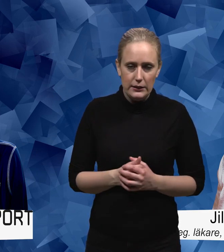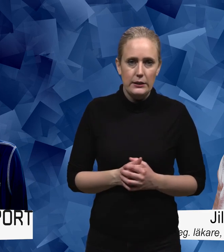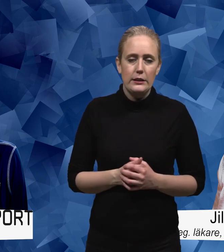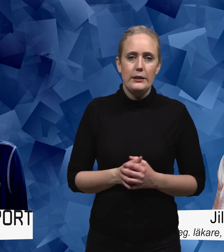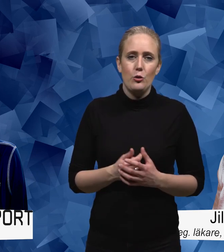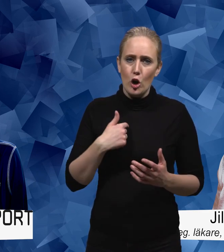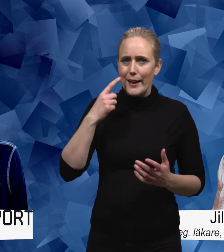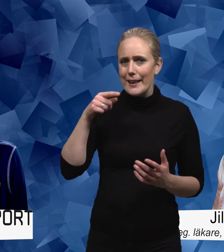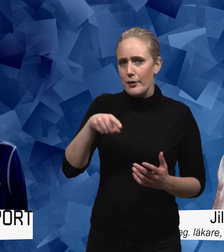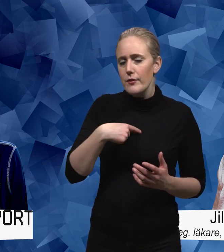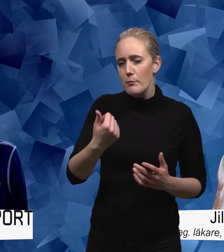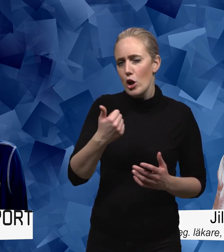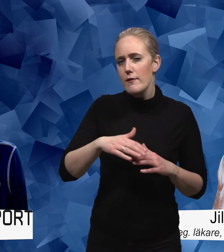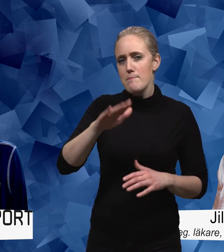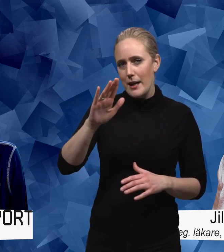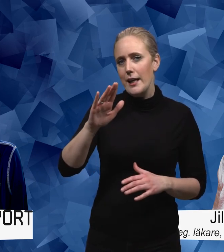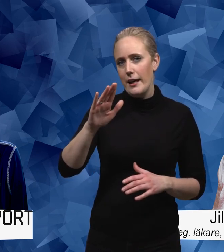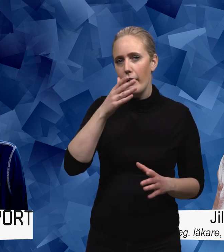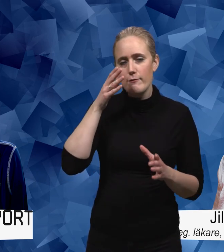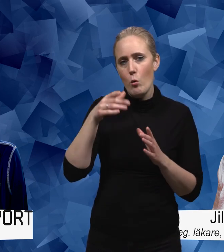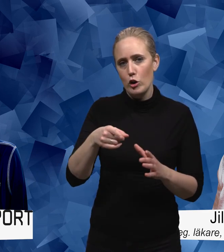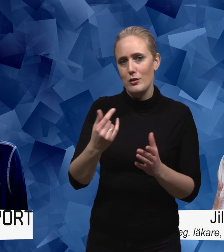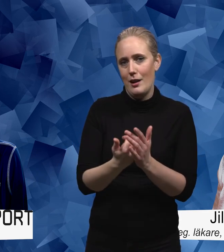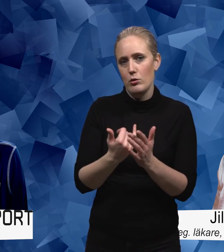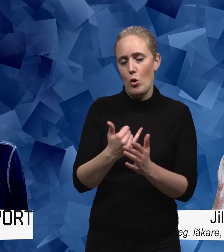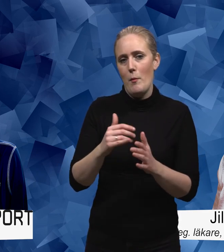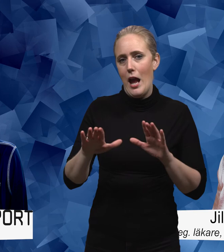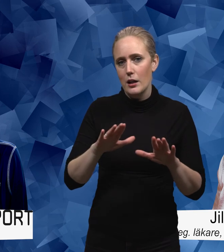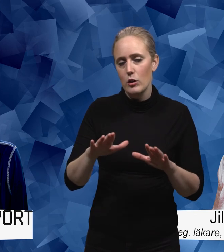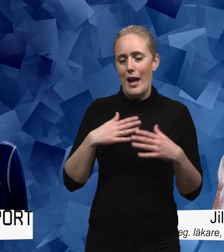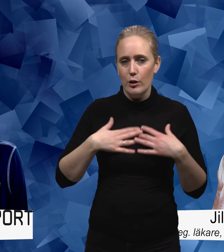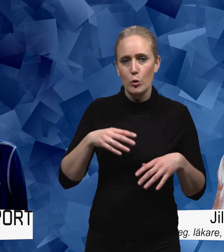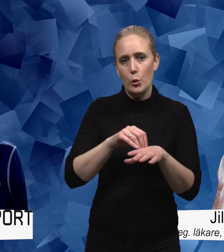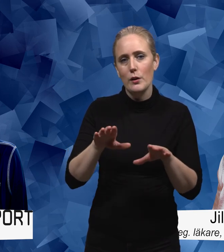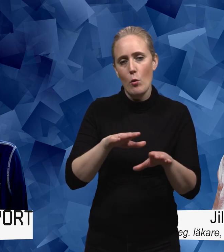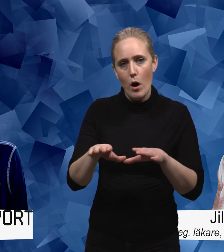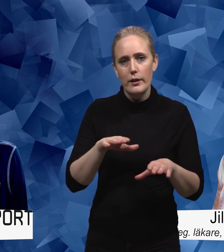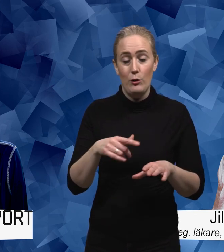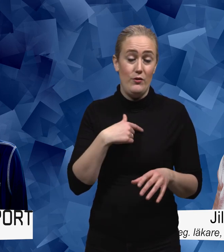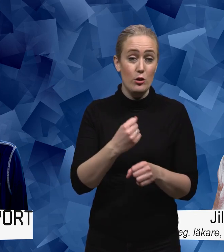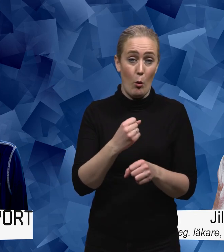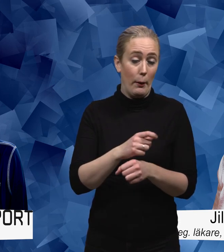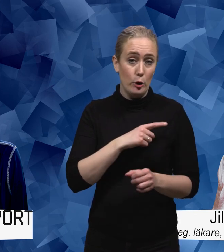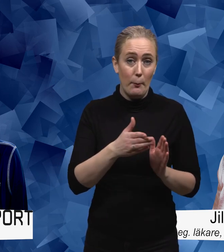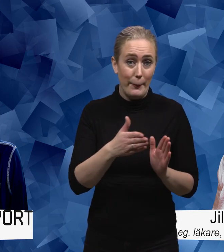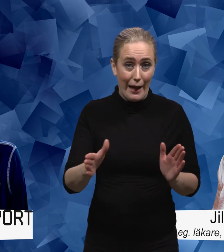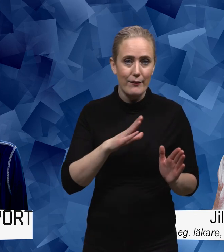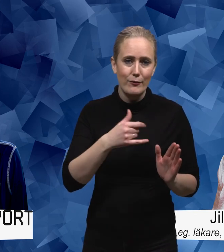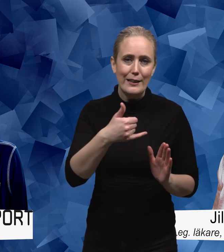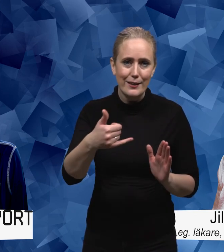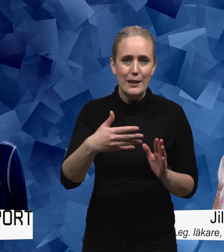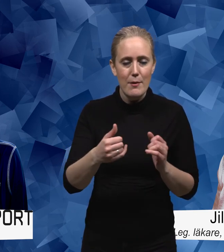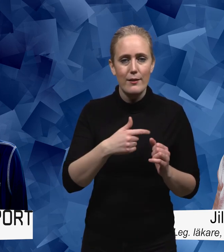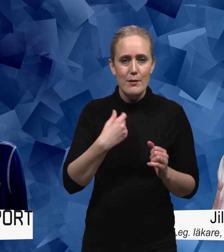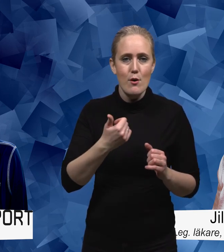jag tänker det här behöver vi mycket mer av i hälso- och sjukvården och vi jobbar med det väldigt brett också så det är inte så att det inte finns